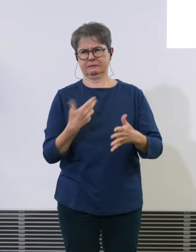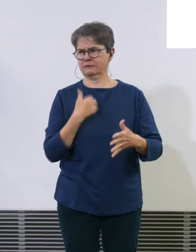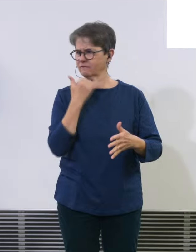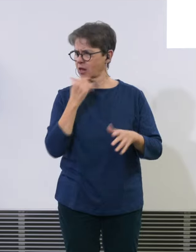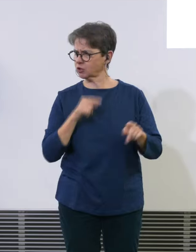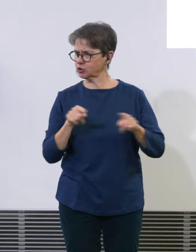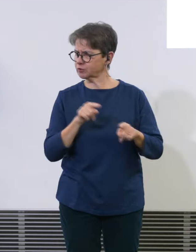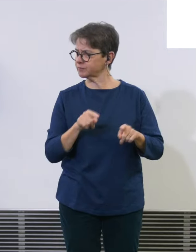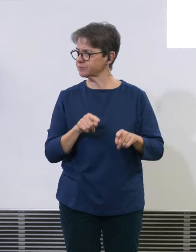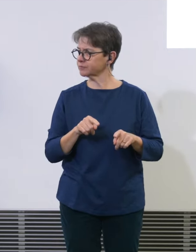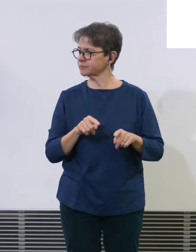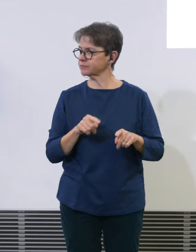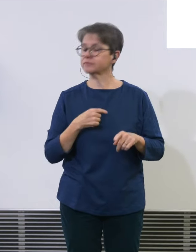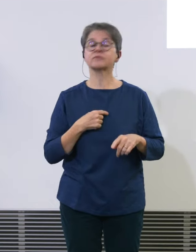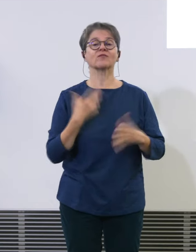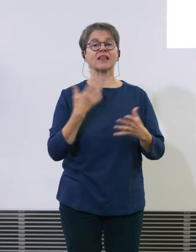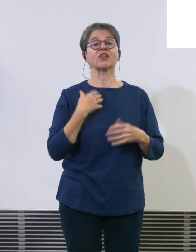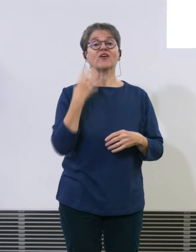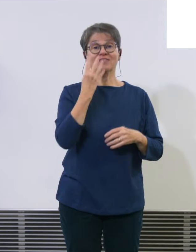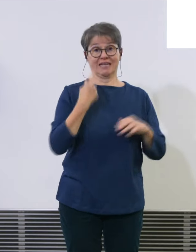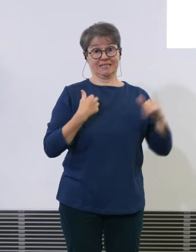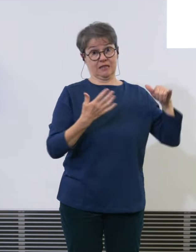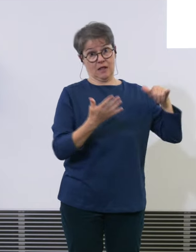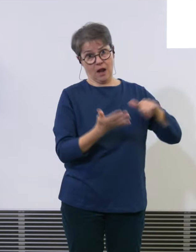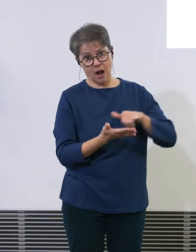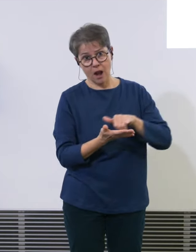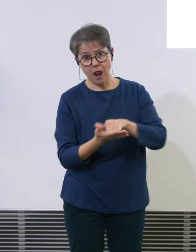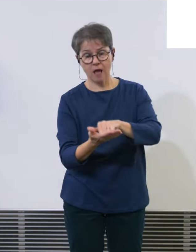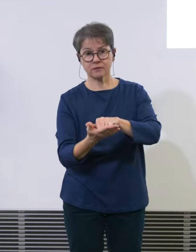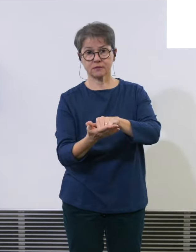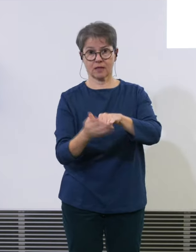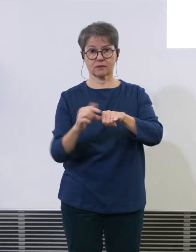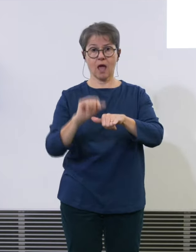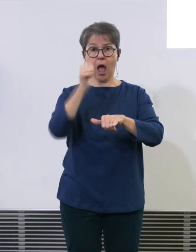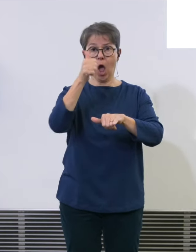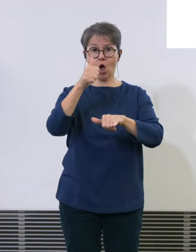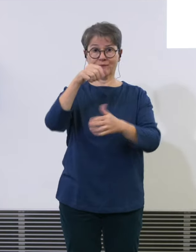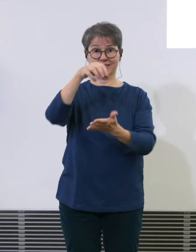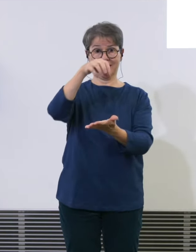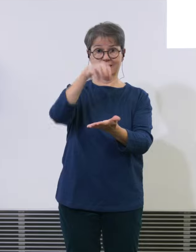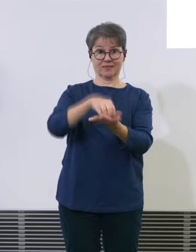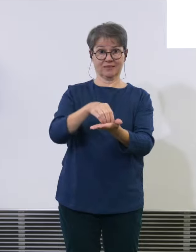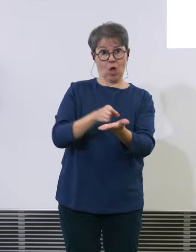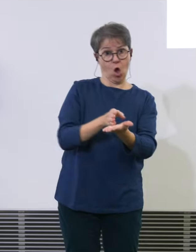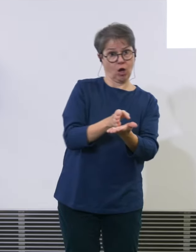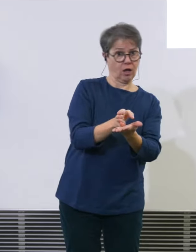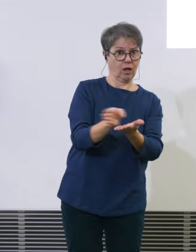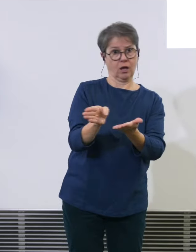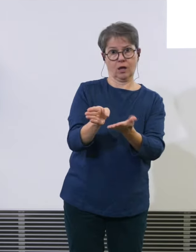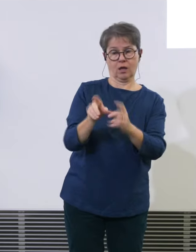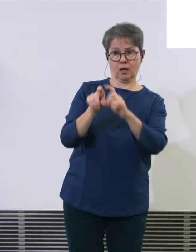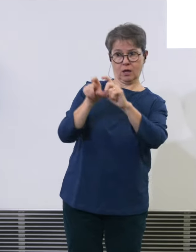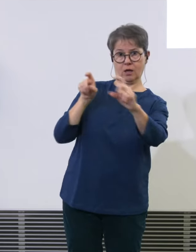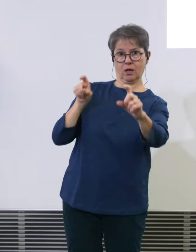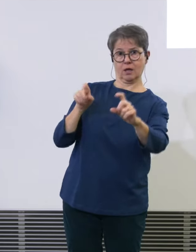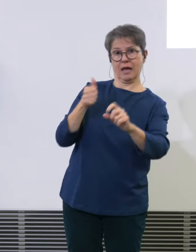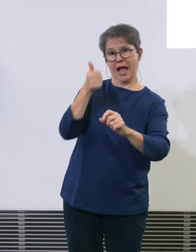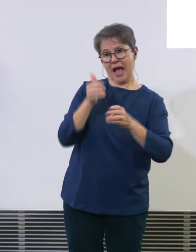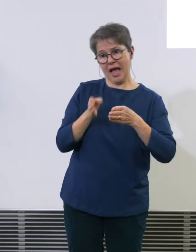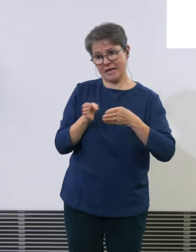landet und am Hauptblock hier, Terminal 1 oder 2, muss man parkieren, dann muss man die Pisten